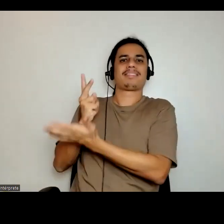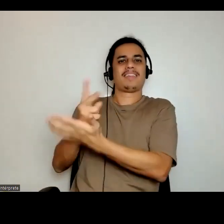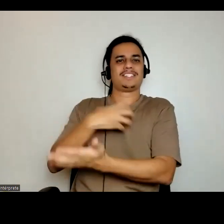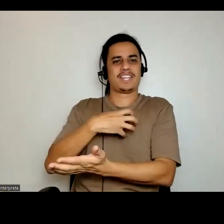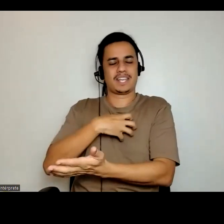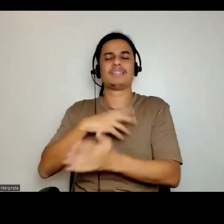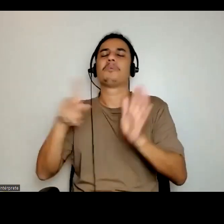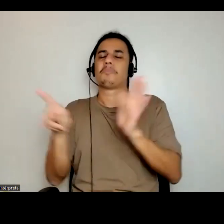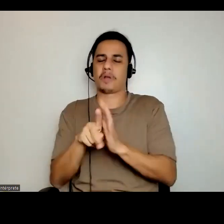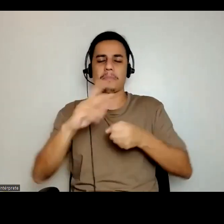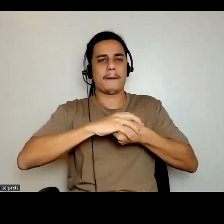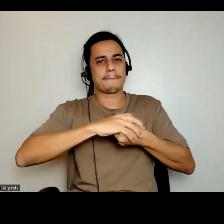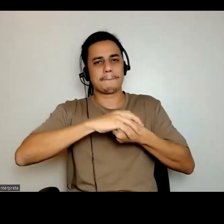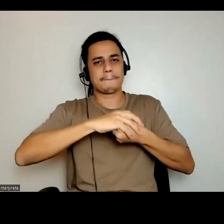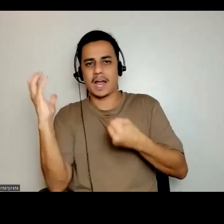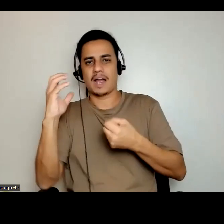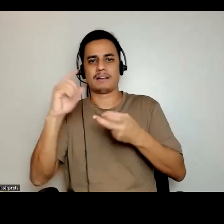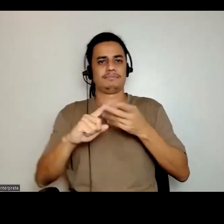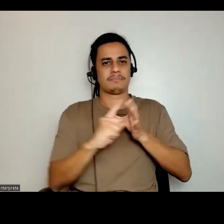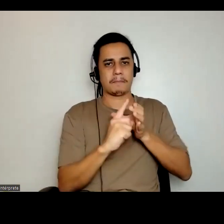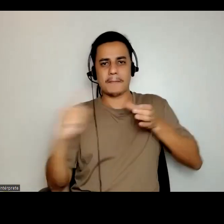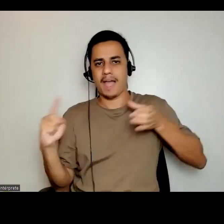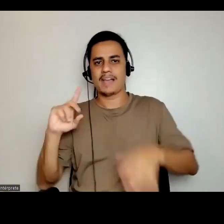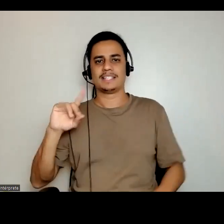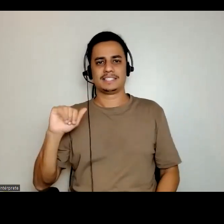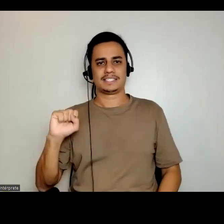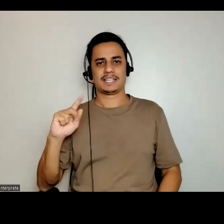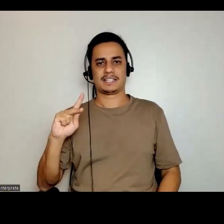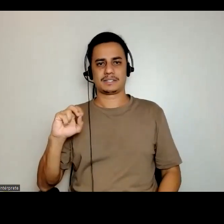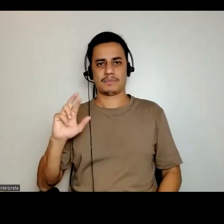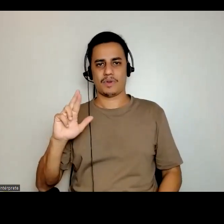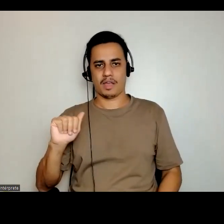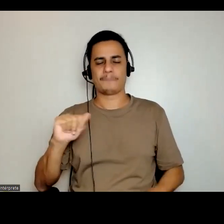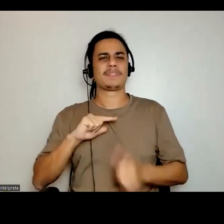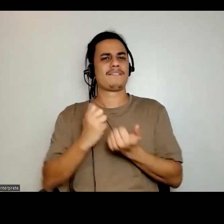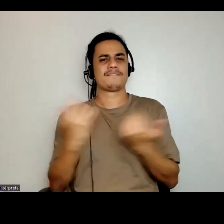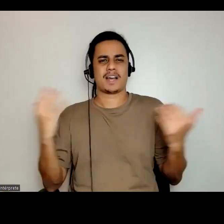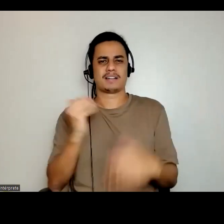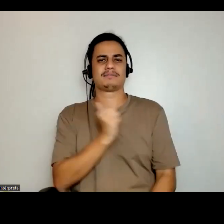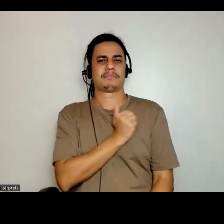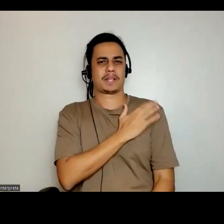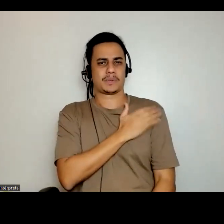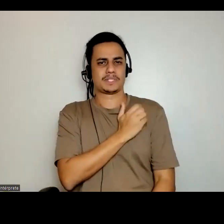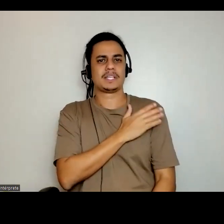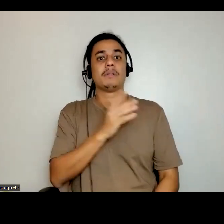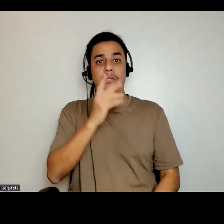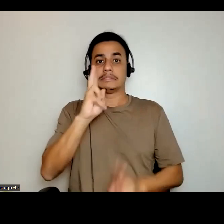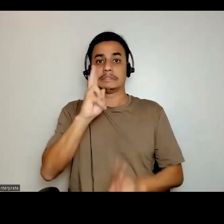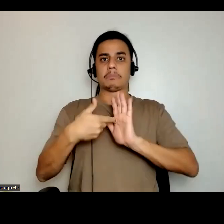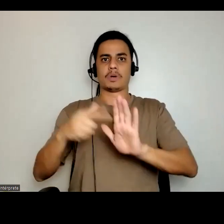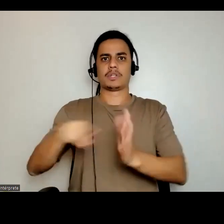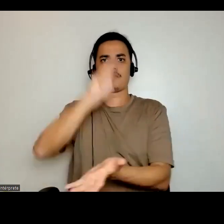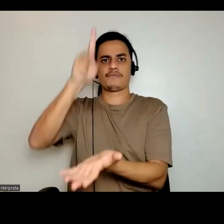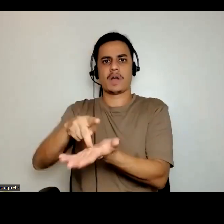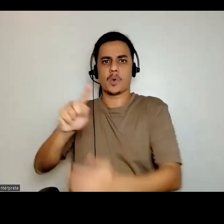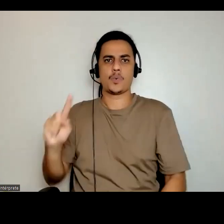pós-diáspora, pós-migração, que são regadas de preconceitos que se estabeleceram como verdades rúnicas. Então, o intuito